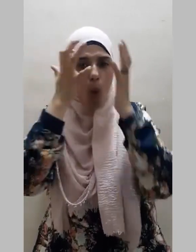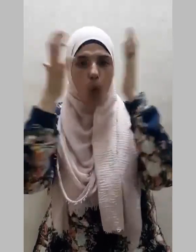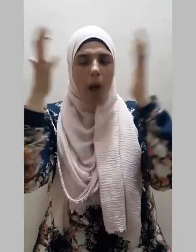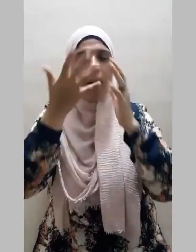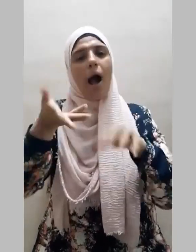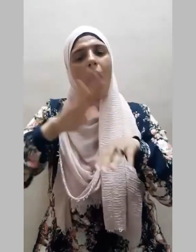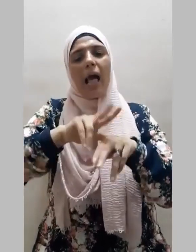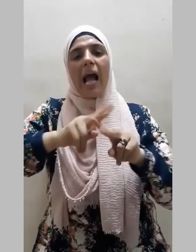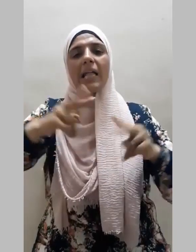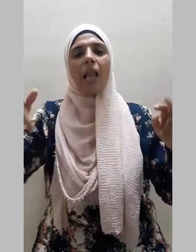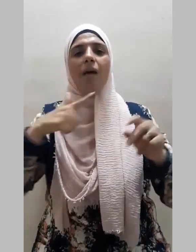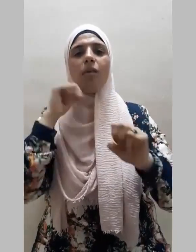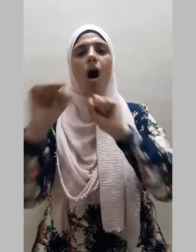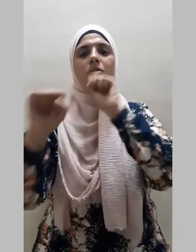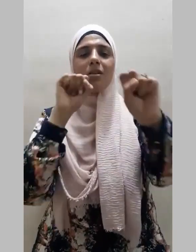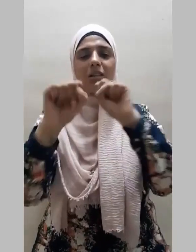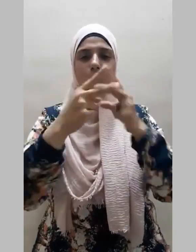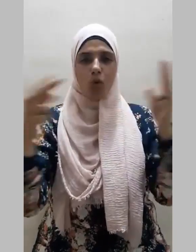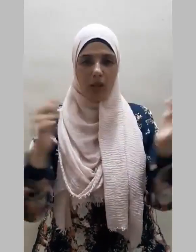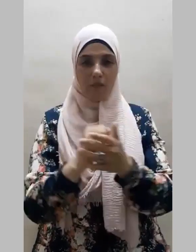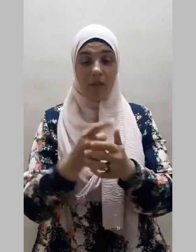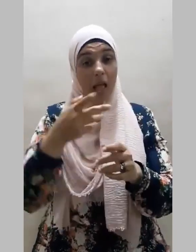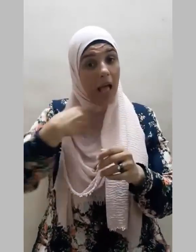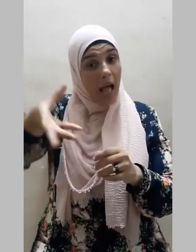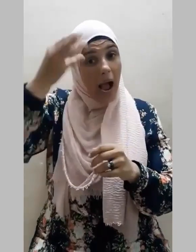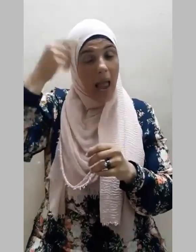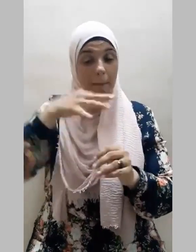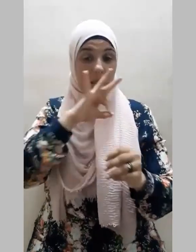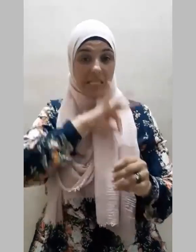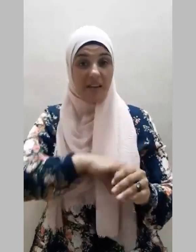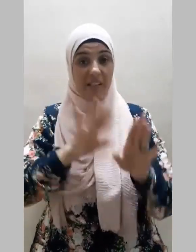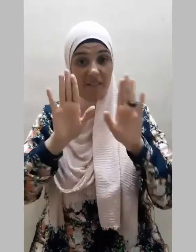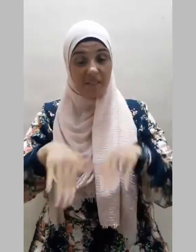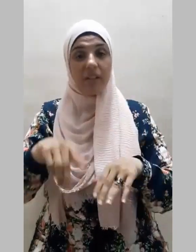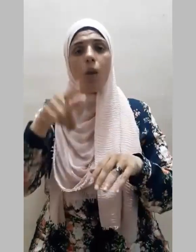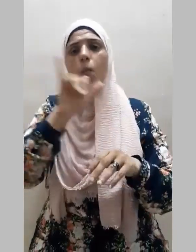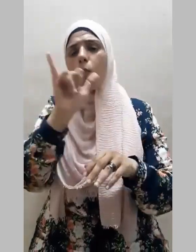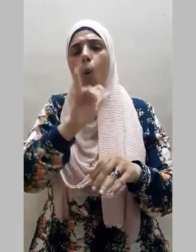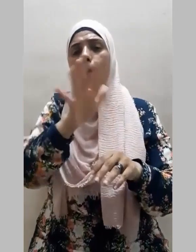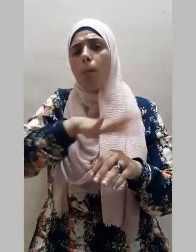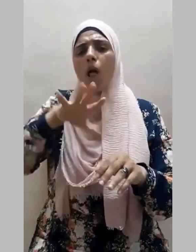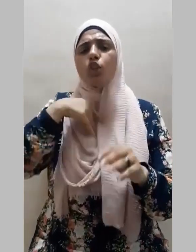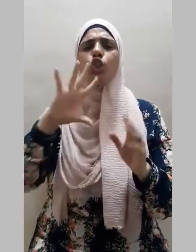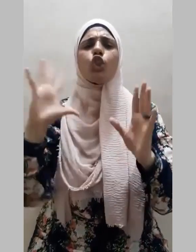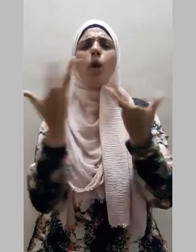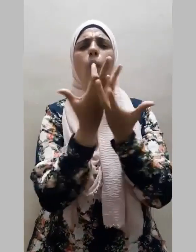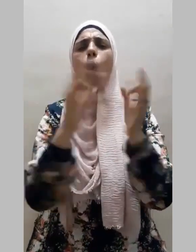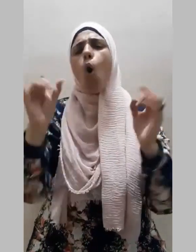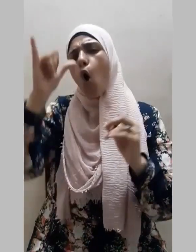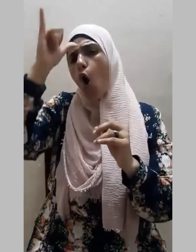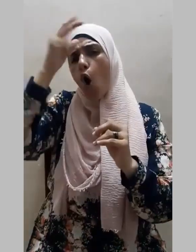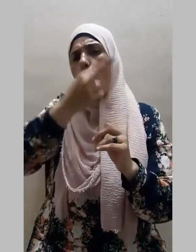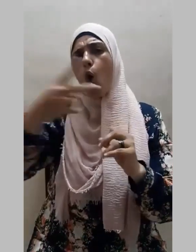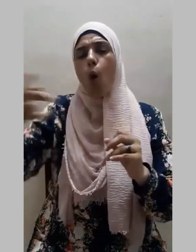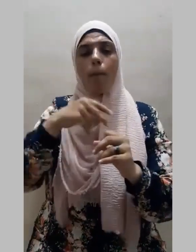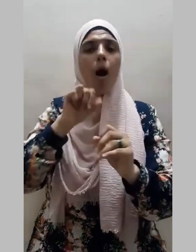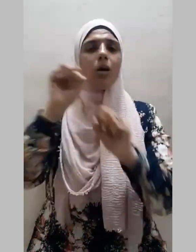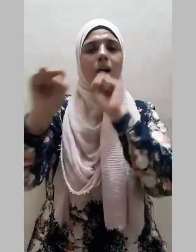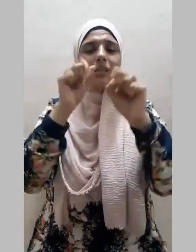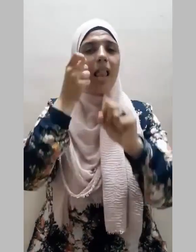تخصصاتهم فالعلم النافع فالعلم يشمل كل العلوم التي تنفع الناس في شؤون